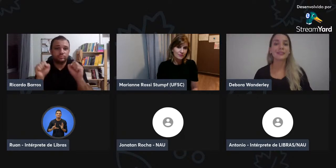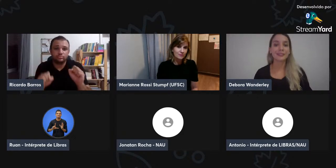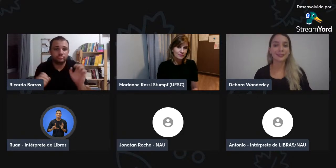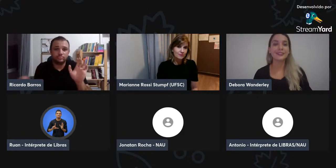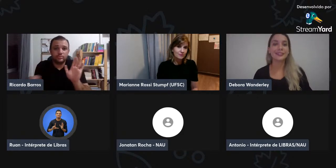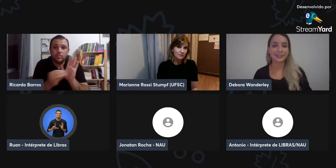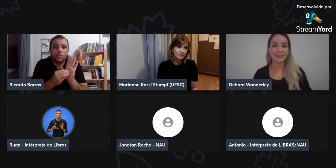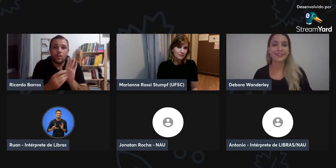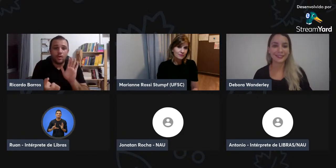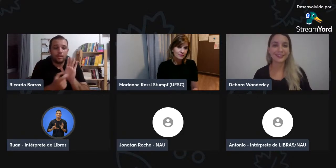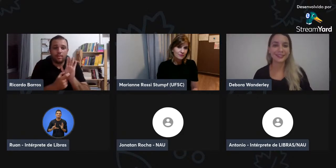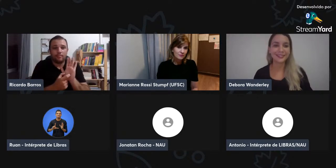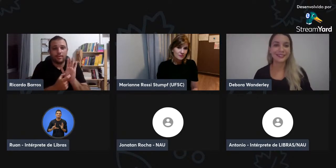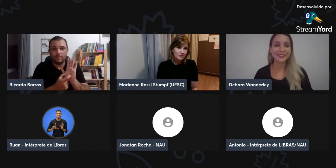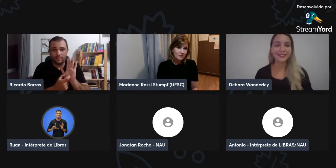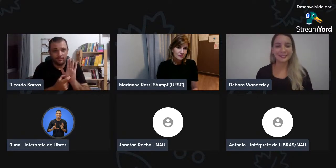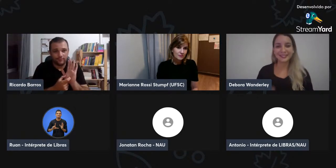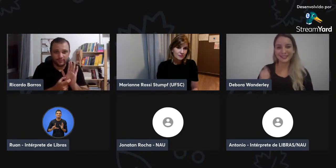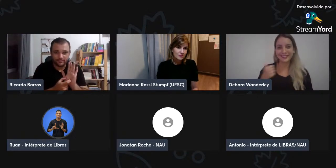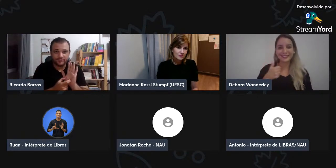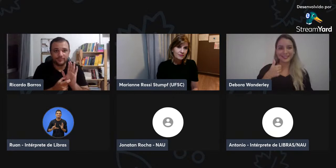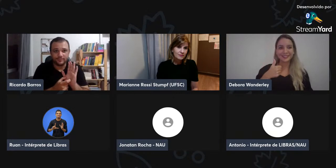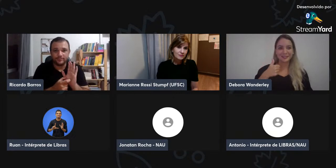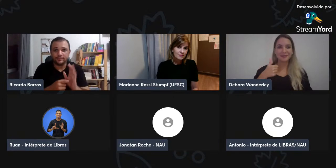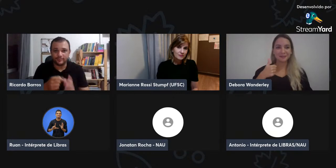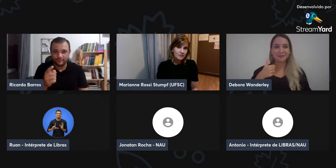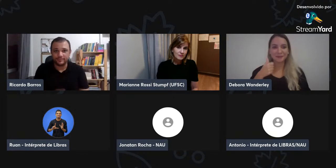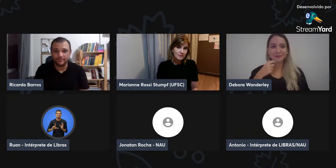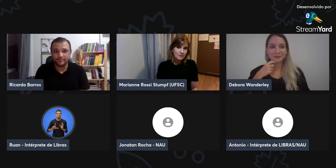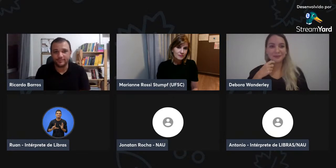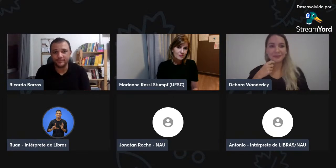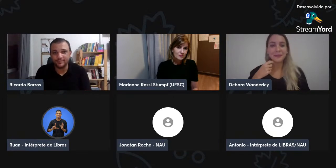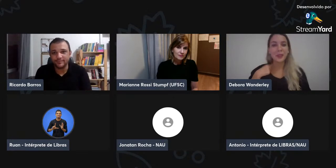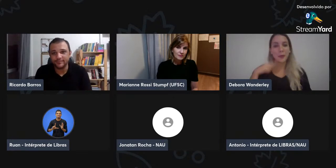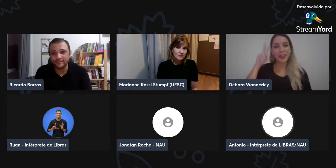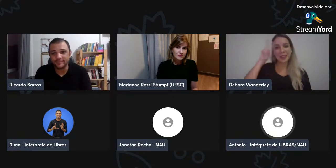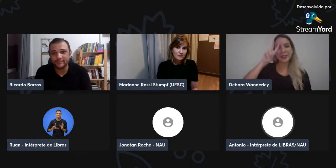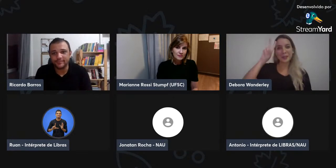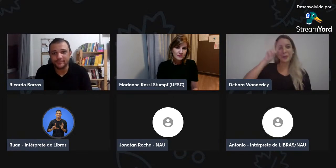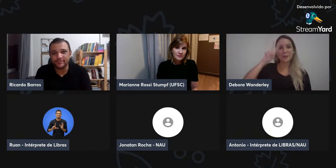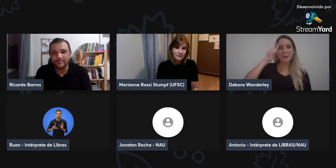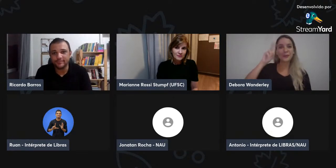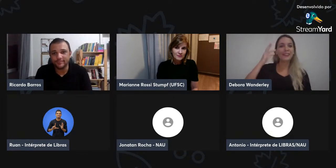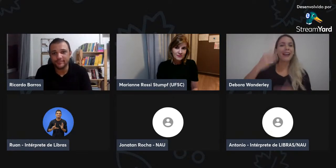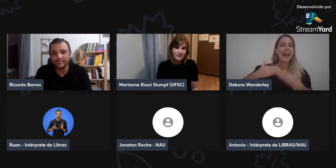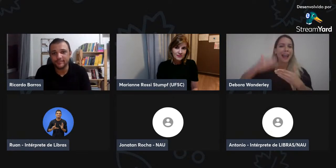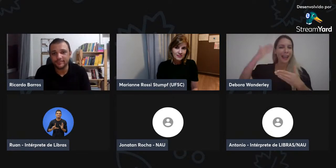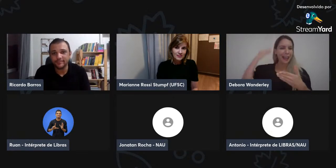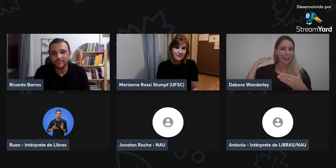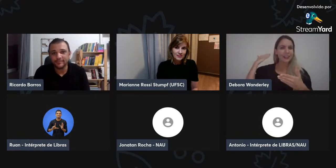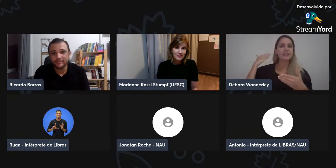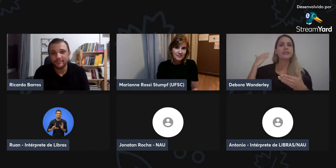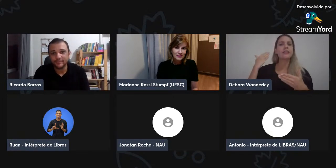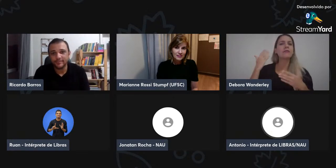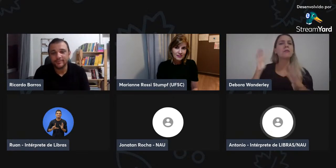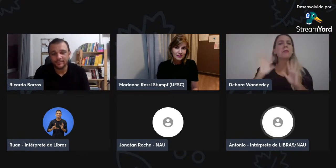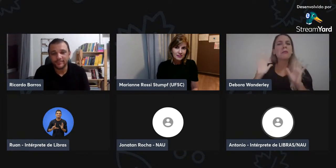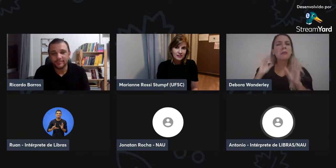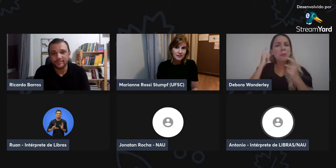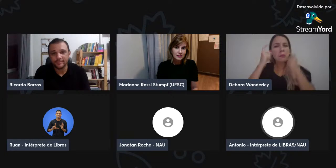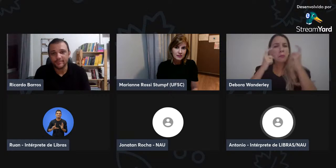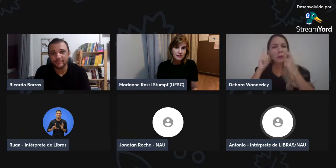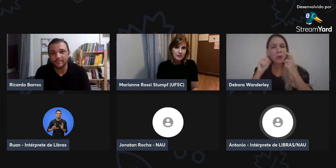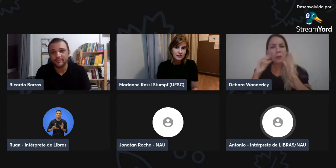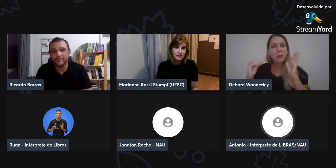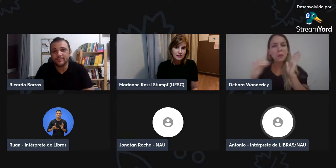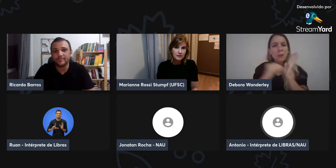tem a palavra SignWrite, o que você acha interessante colocar essa palavra, não? Sim. Comente. Eu lembro que